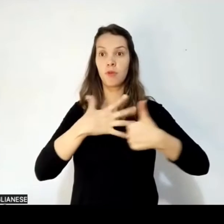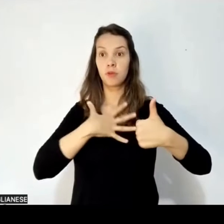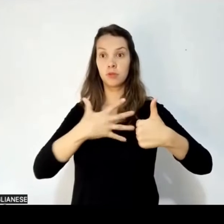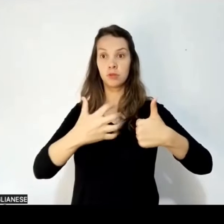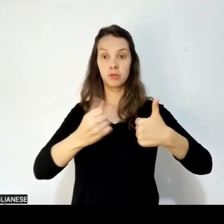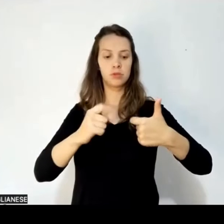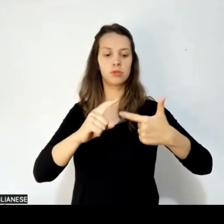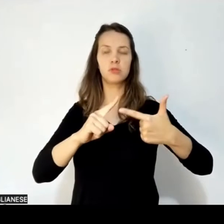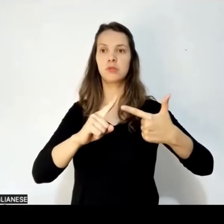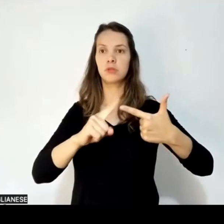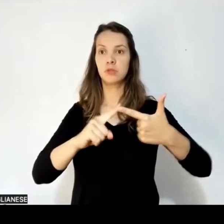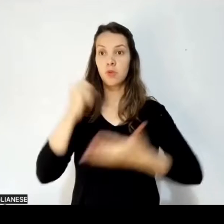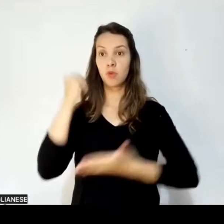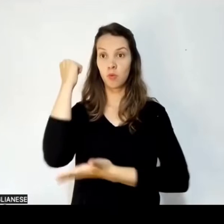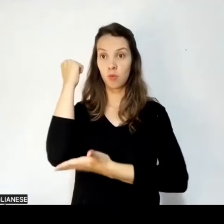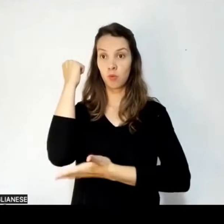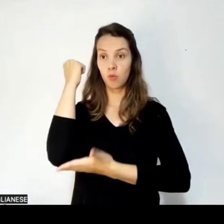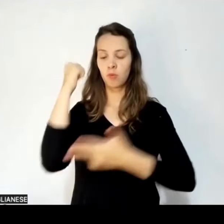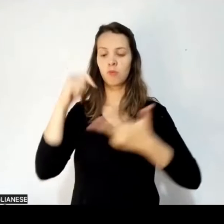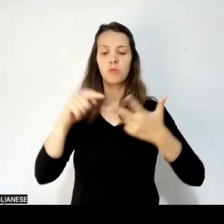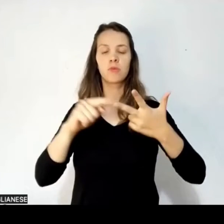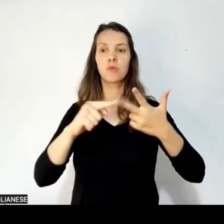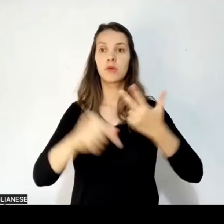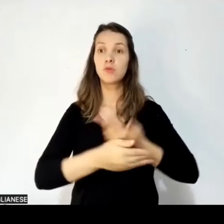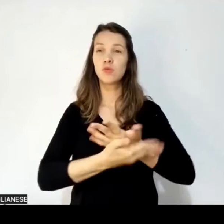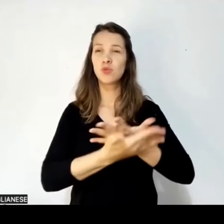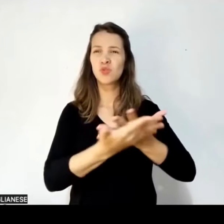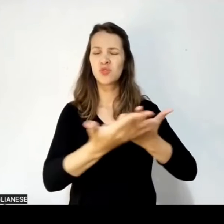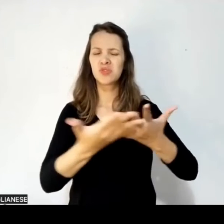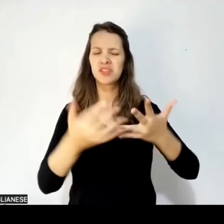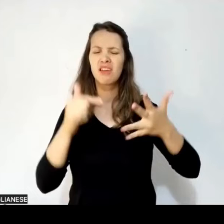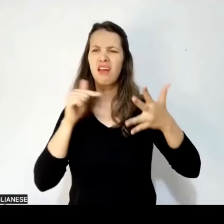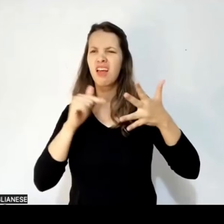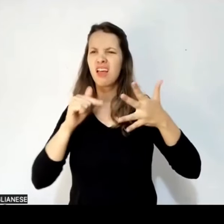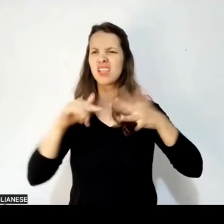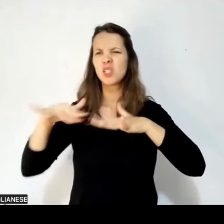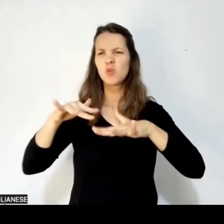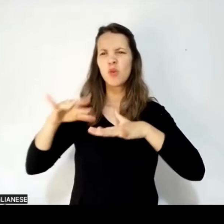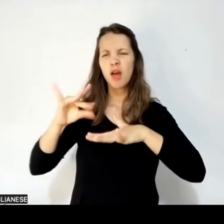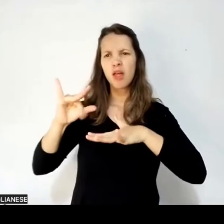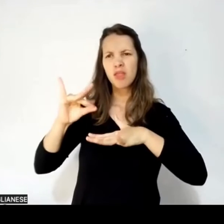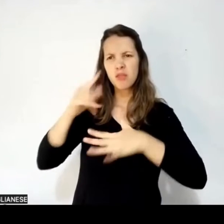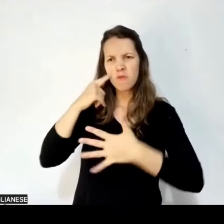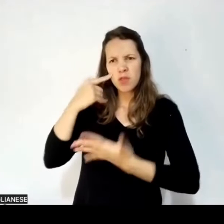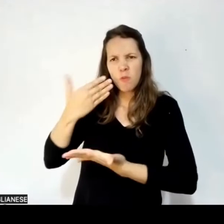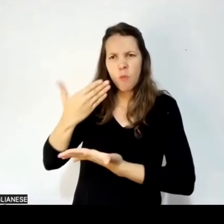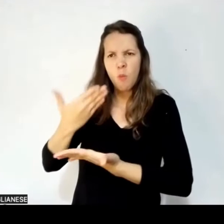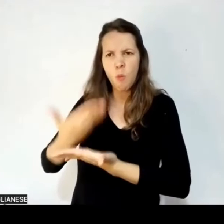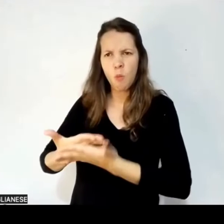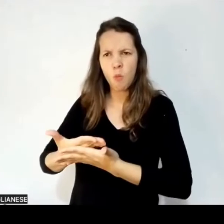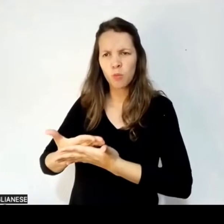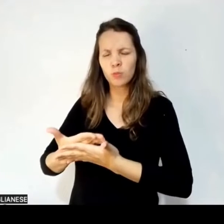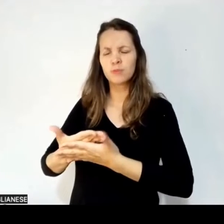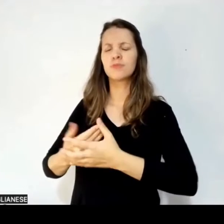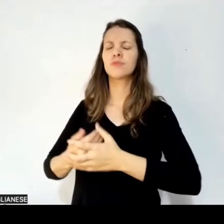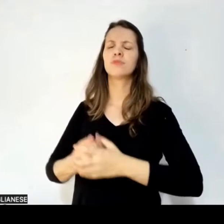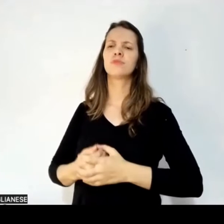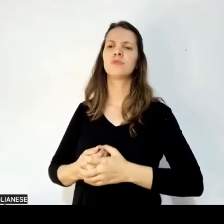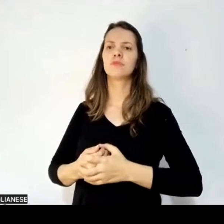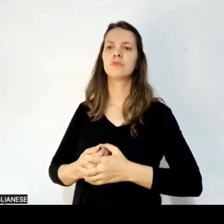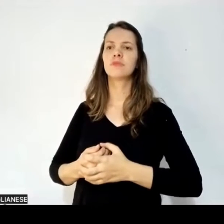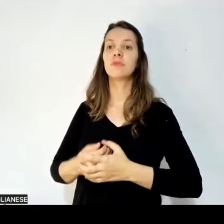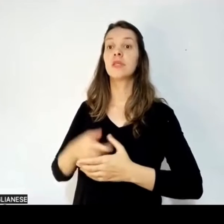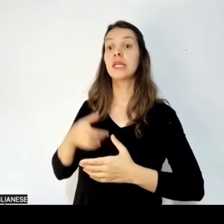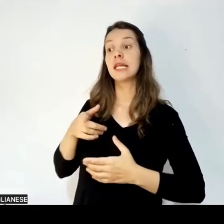sanitarios, sino también en términos sociales y económicos. Este impacto tuvo su correlato en el